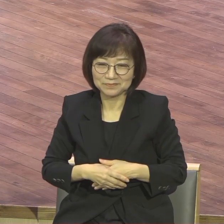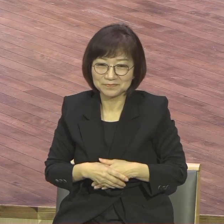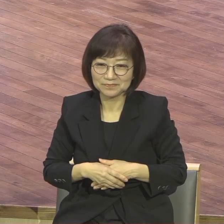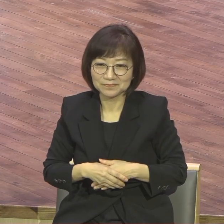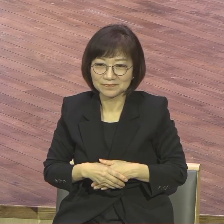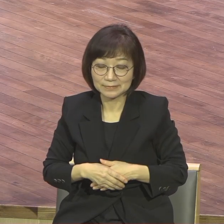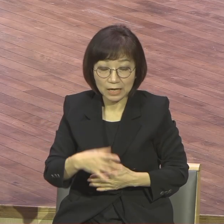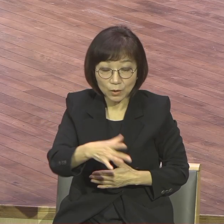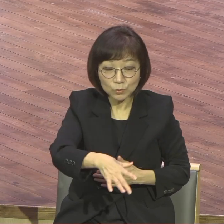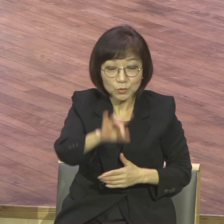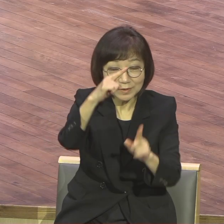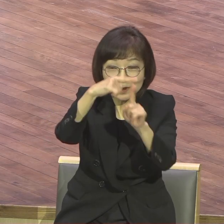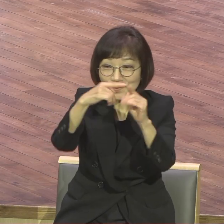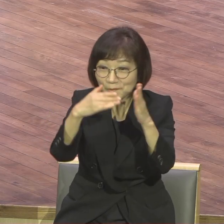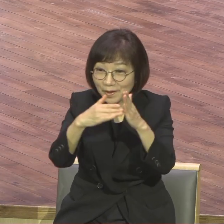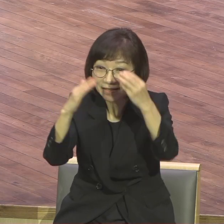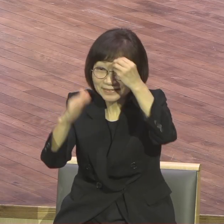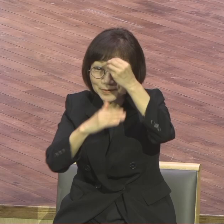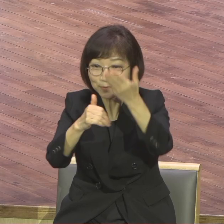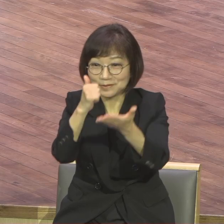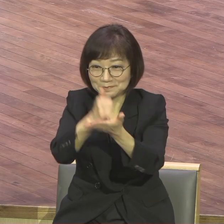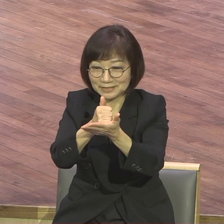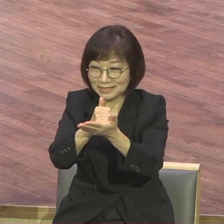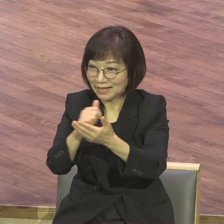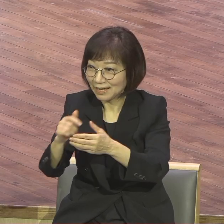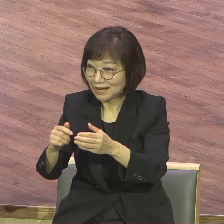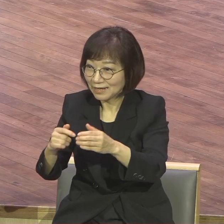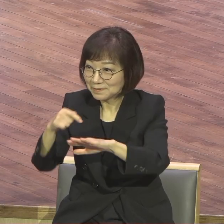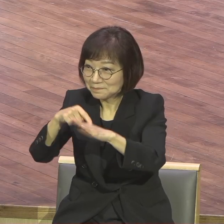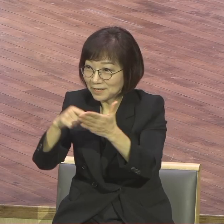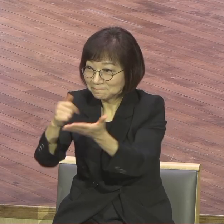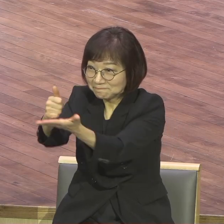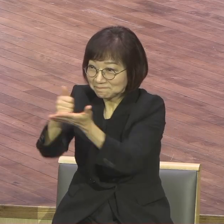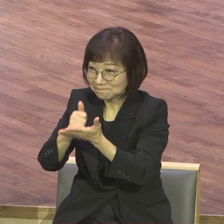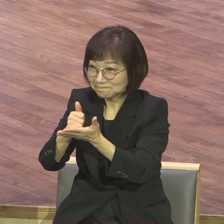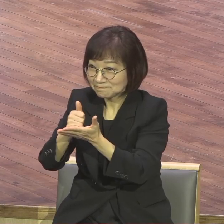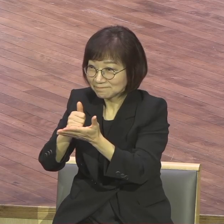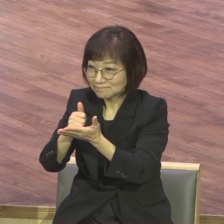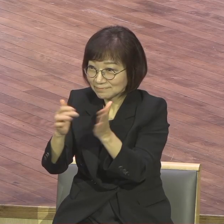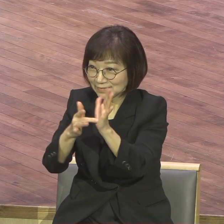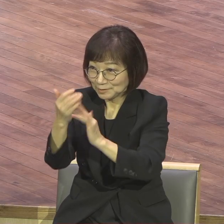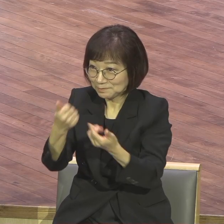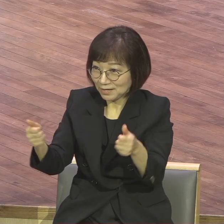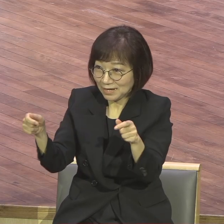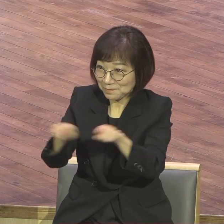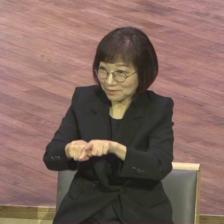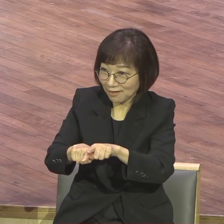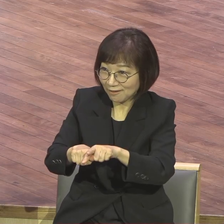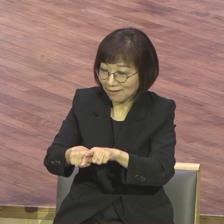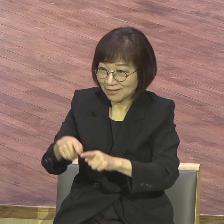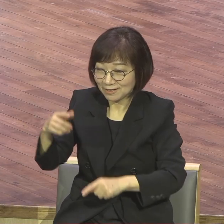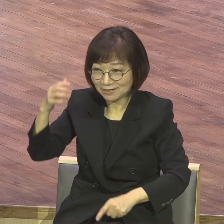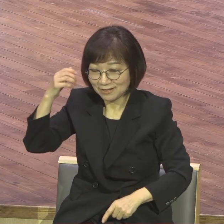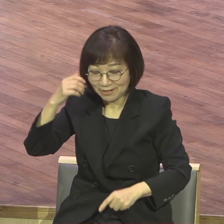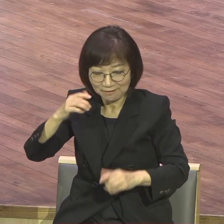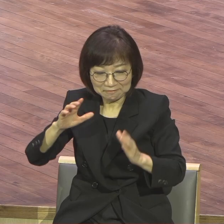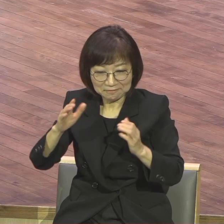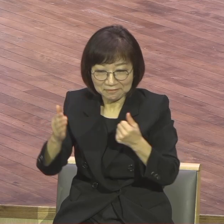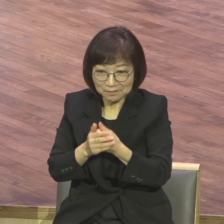비밀을 간직하니까 세상에 무서울 것이 없고 두려운 것이 없고 후회할 것도 없다. 비교할 것도 없고 무슨